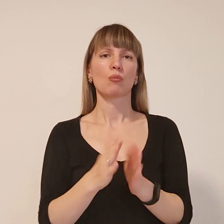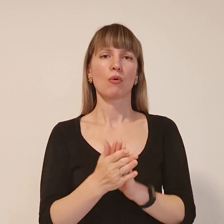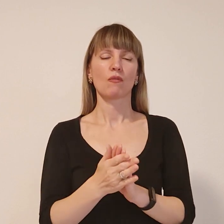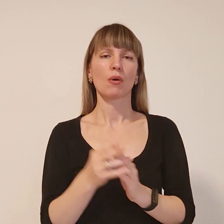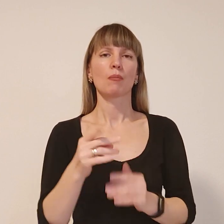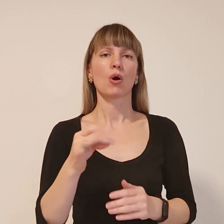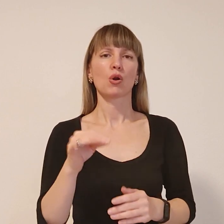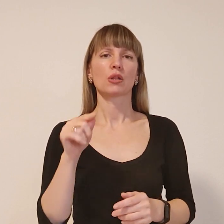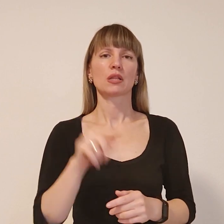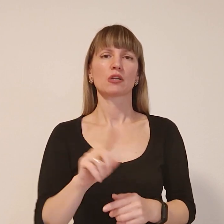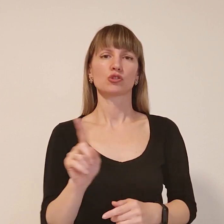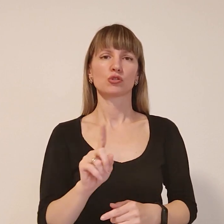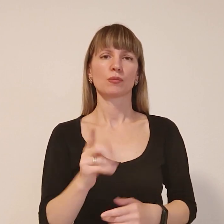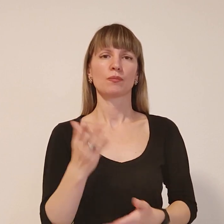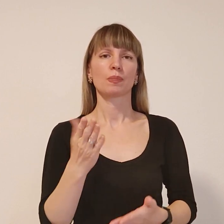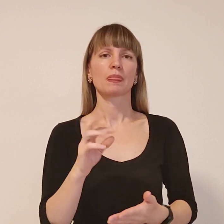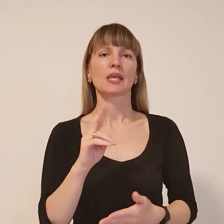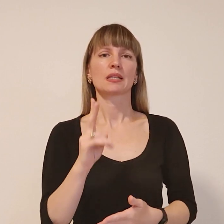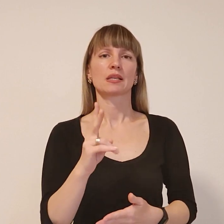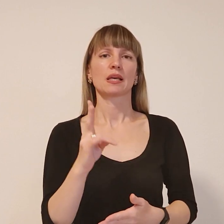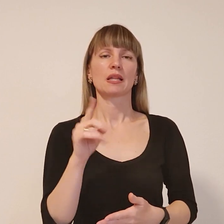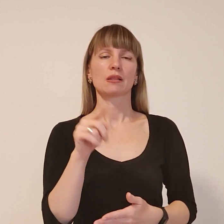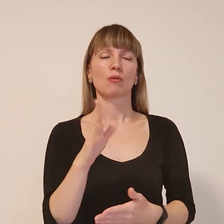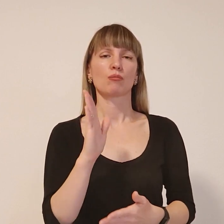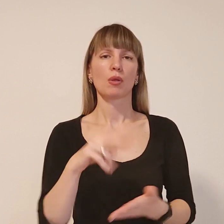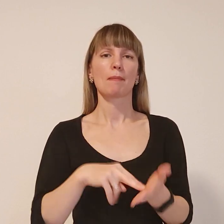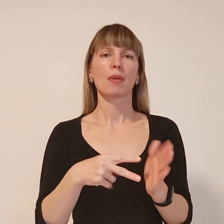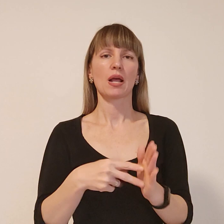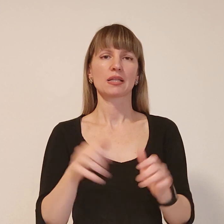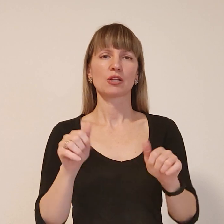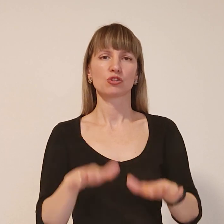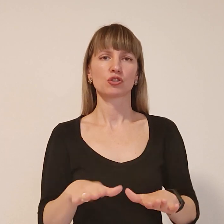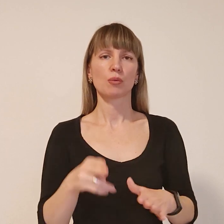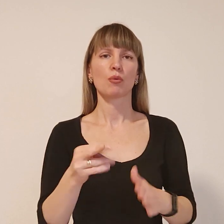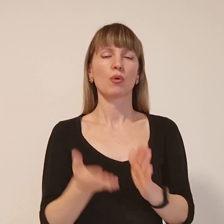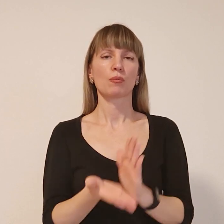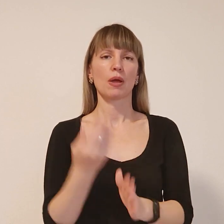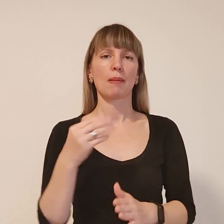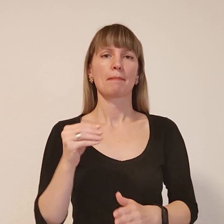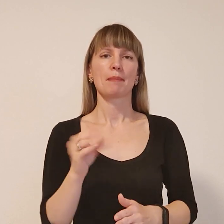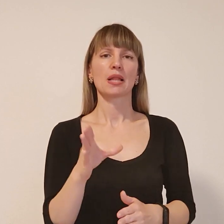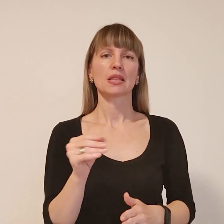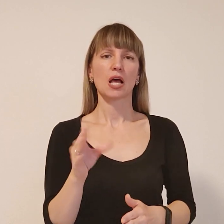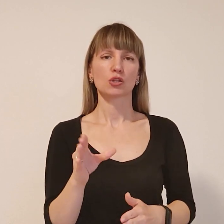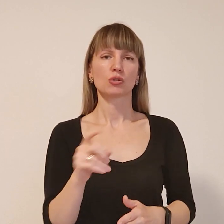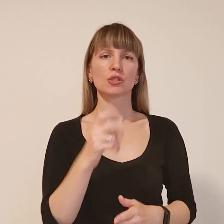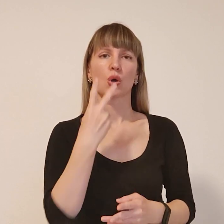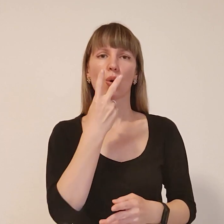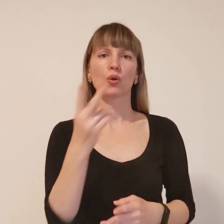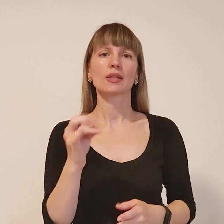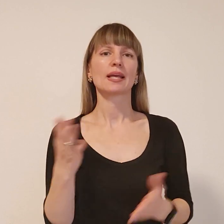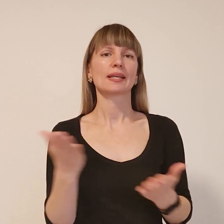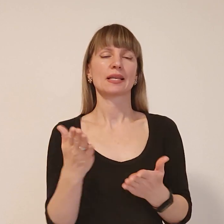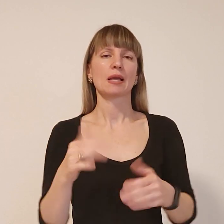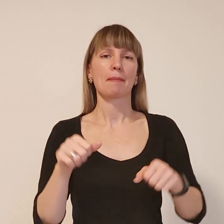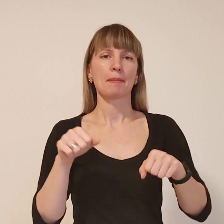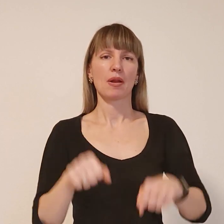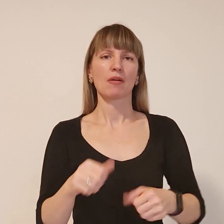те, що як тільки від нього надійде проєкт рішення про зняття мандату, з огляду на якісь правомірні причини,